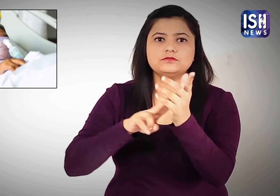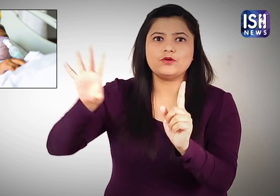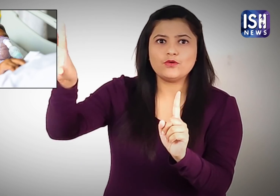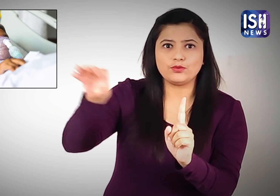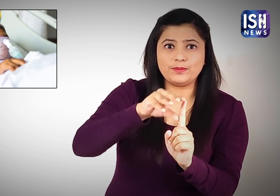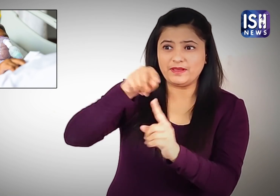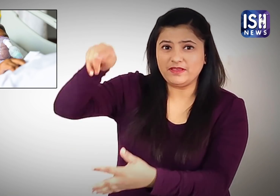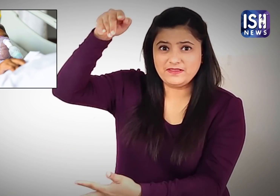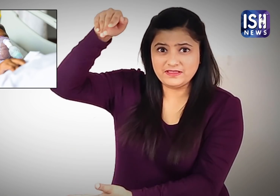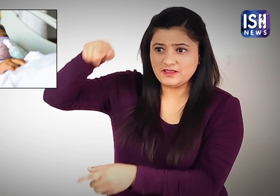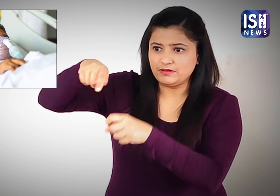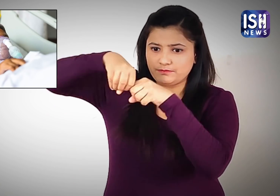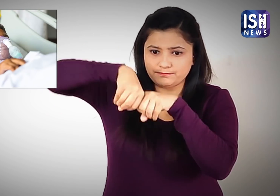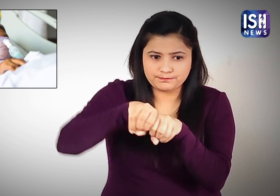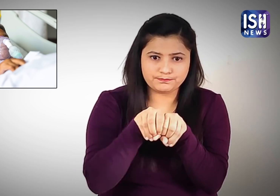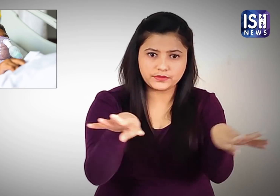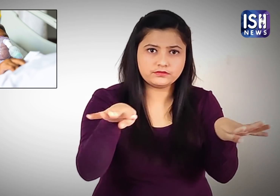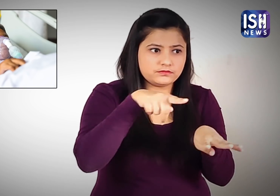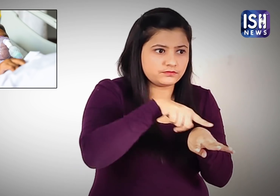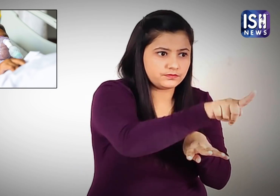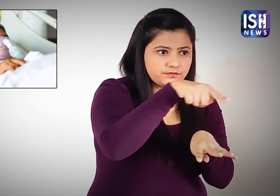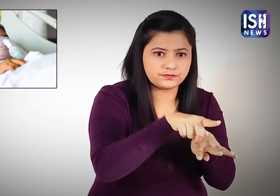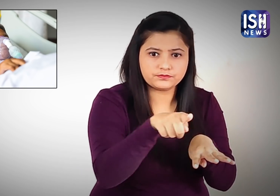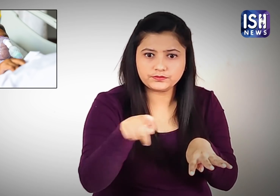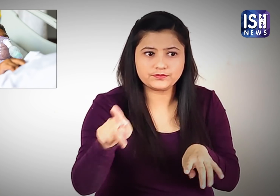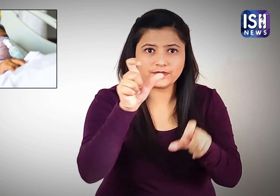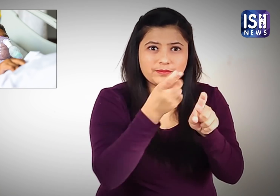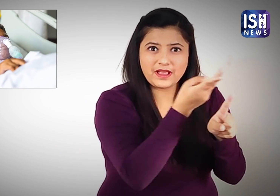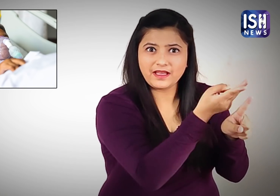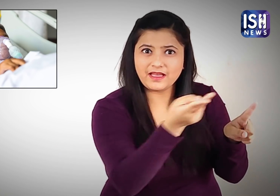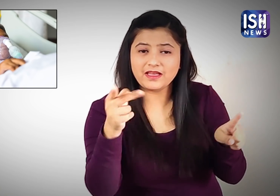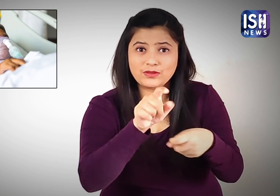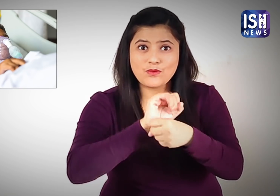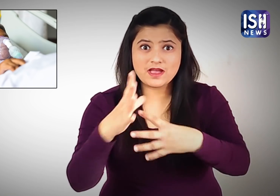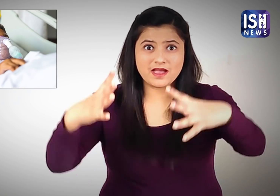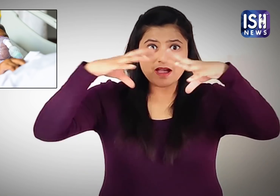से पाइप लाइन द्वारा ऑक्सिजन प्रदान किया जा रहा था